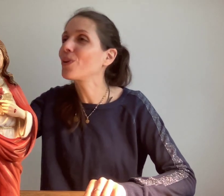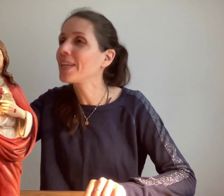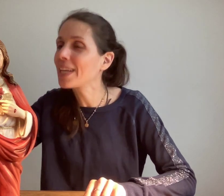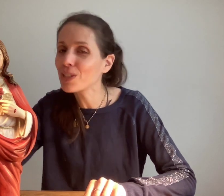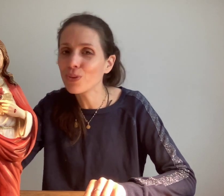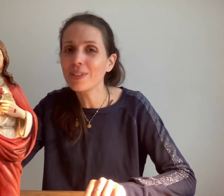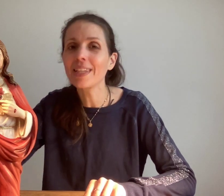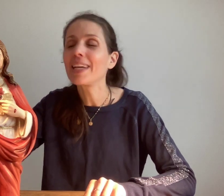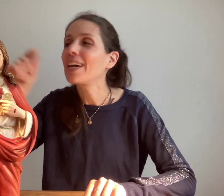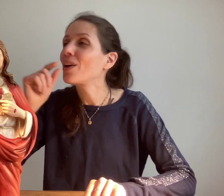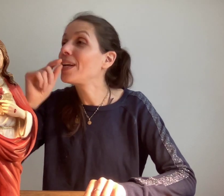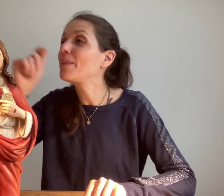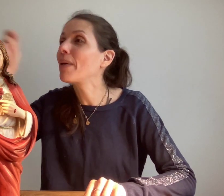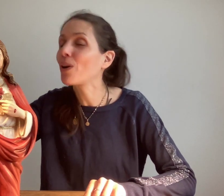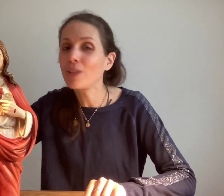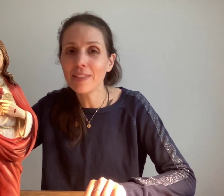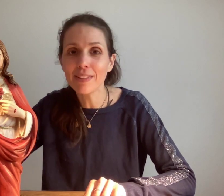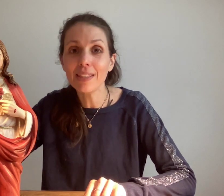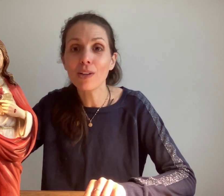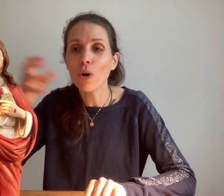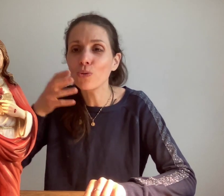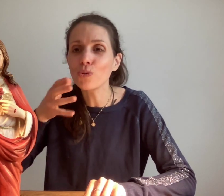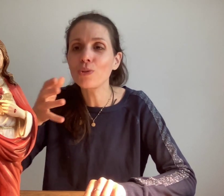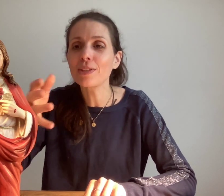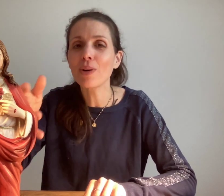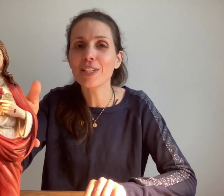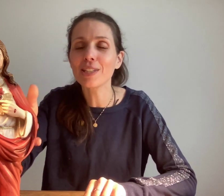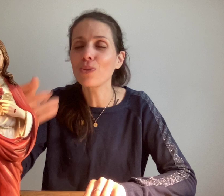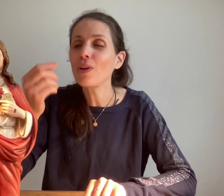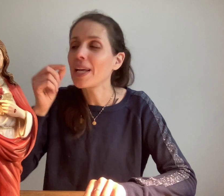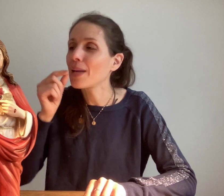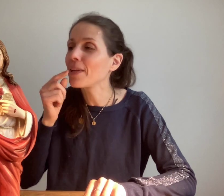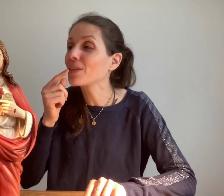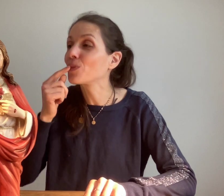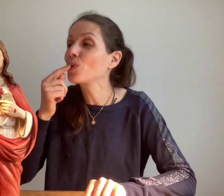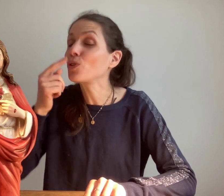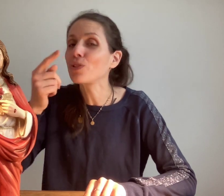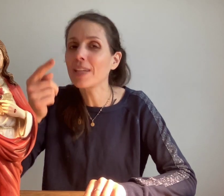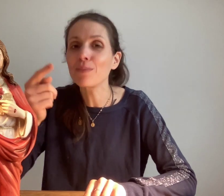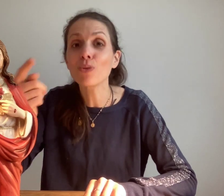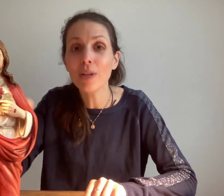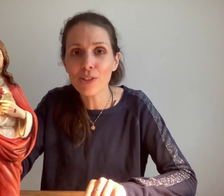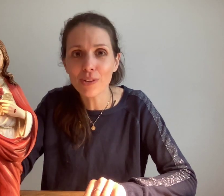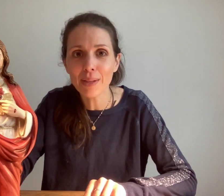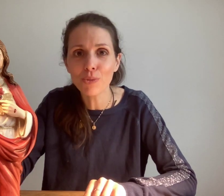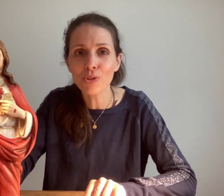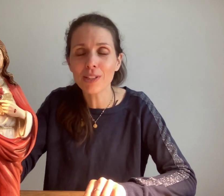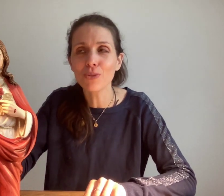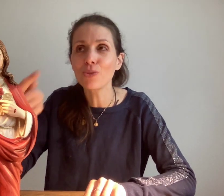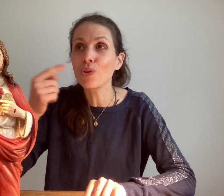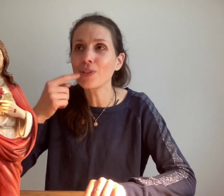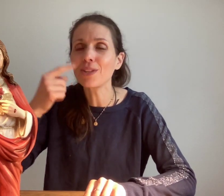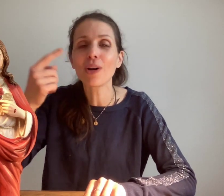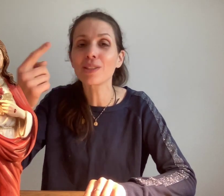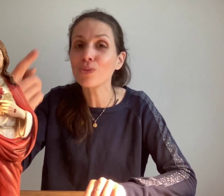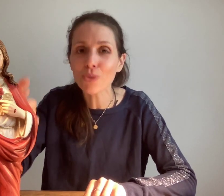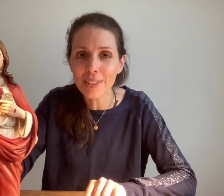y ajouter les paroles divines. En nous unissant à Jésus, eh bien, nos « je t'aime » sont les « t'aime » de Jésus. Nos adorations sont les